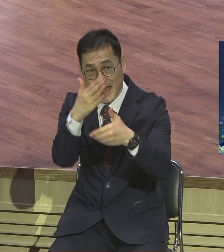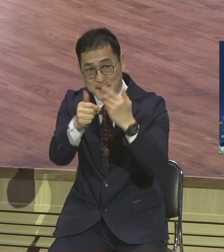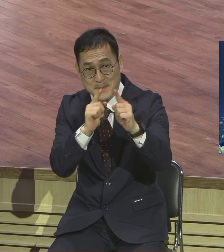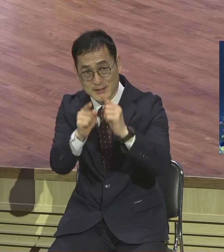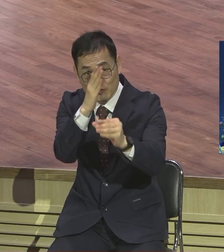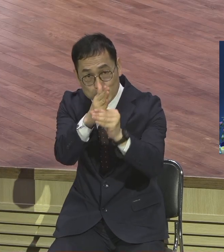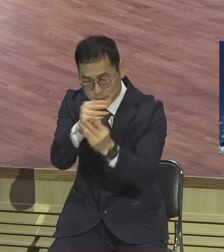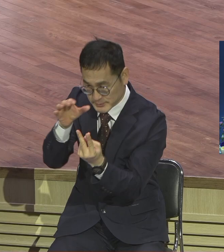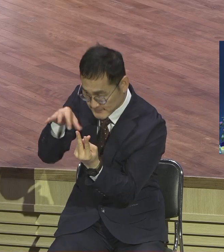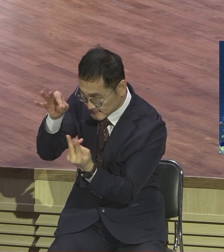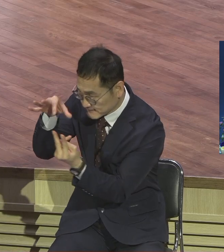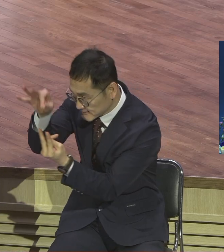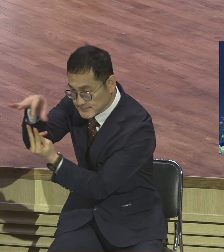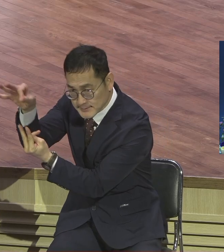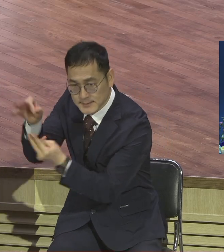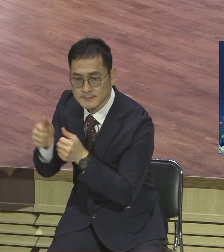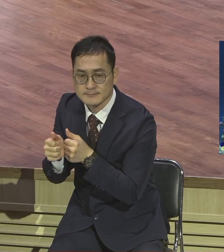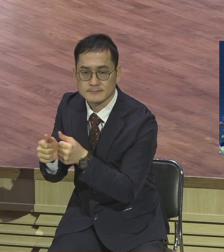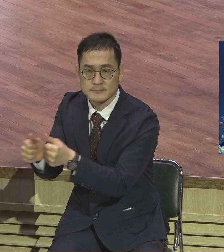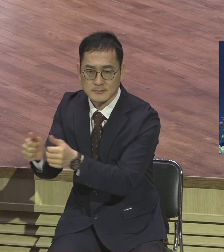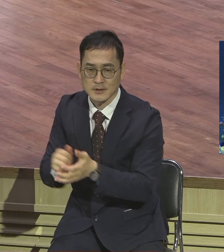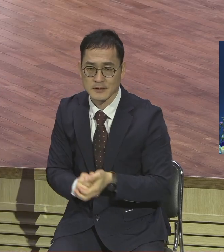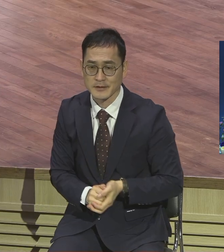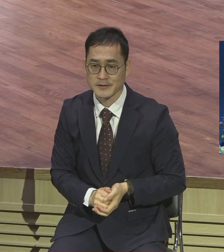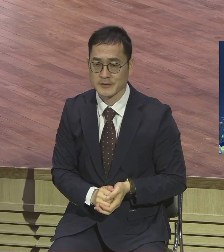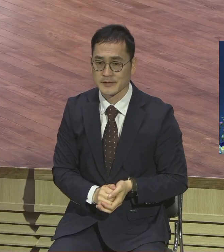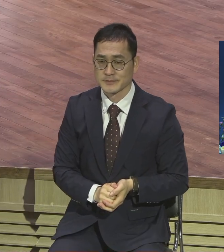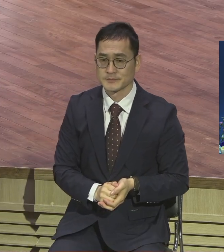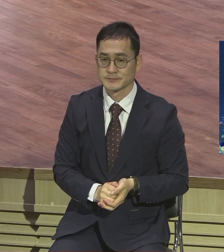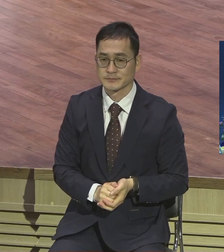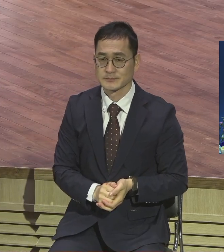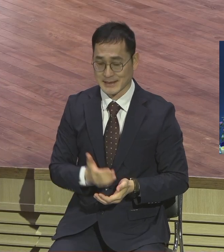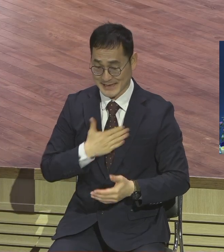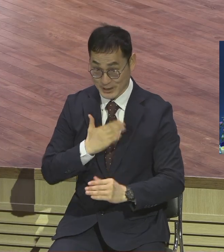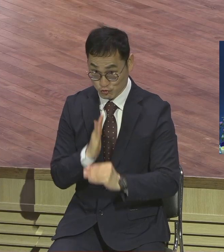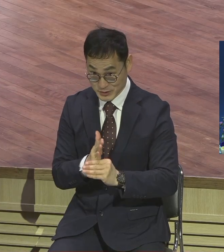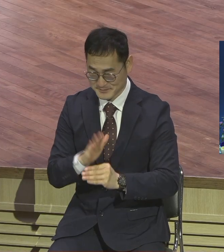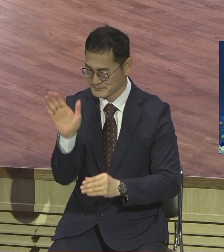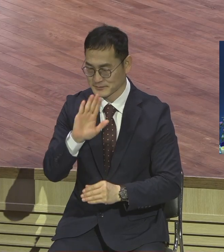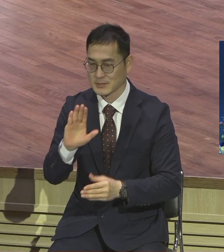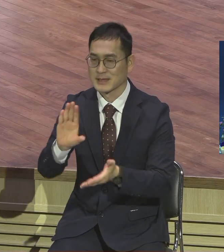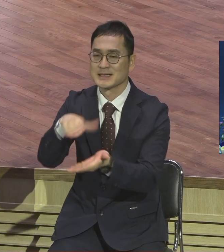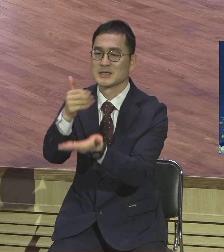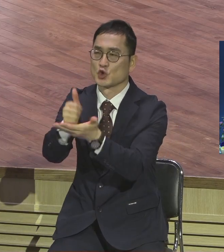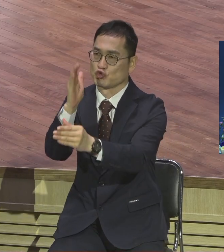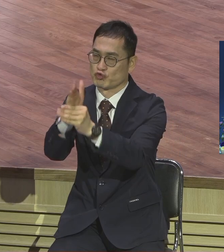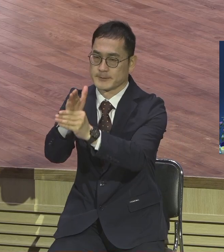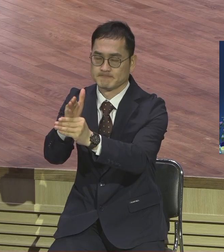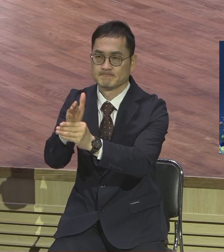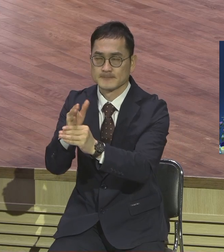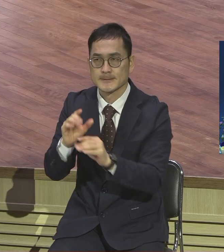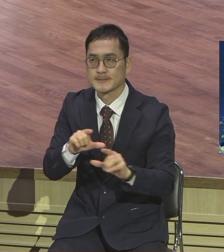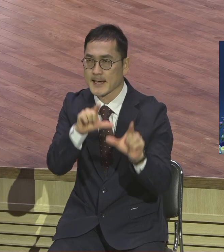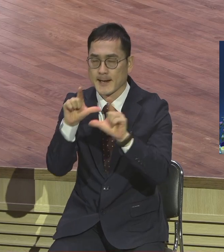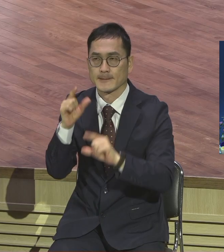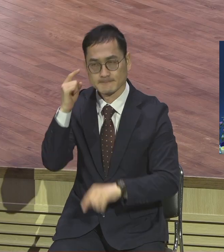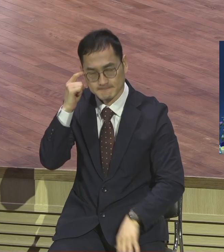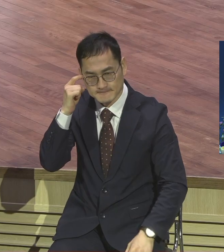조금씩 나 중심이 아니라 언제나 그리스도 중심의 삶을 살아야지. 더 깊이 더 깊이 들어가는